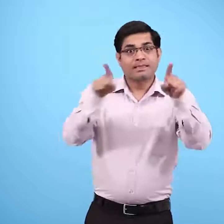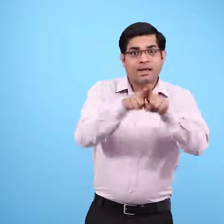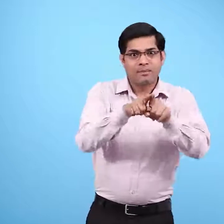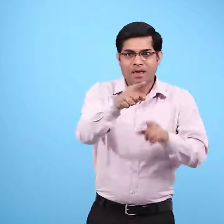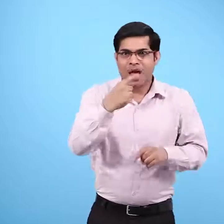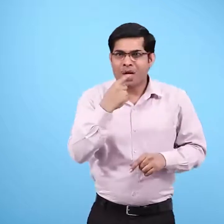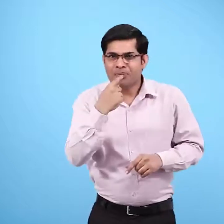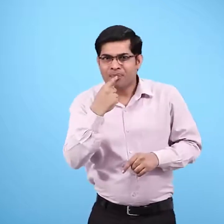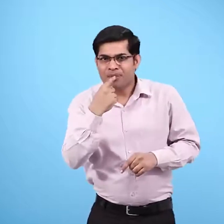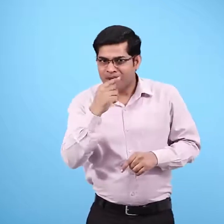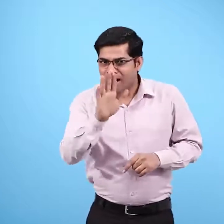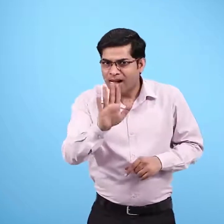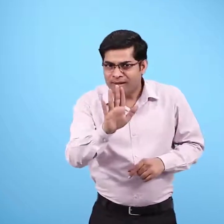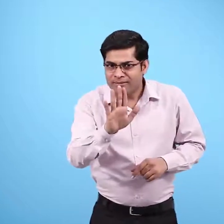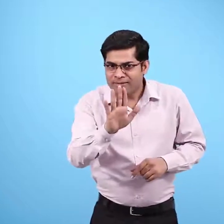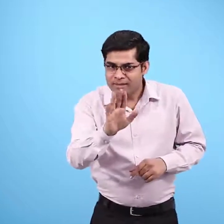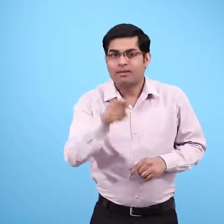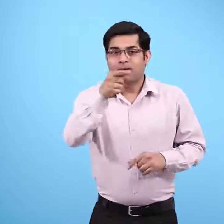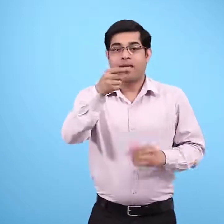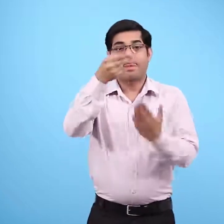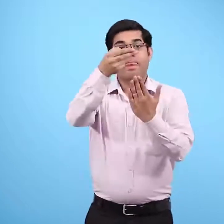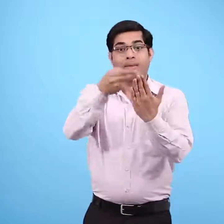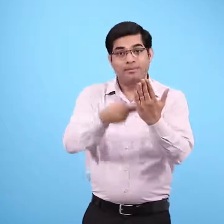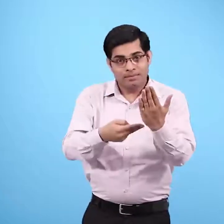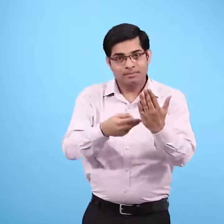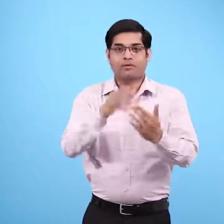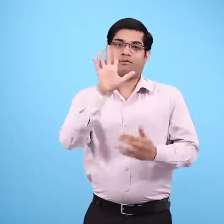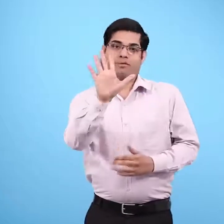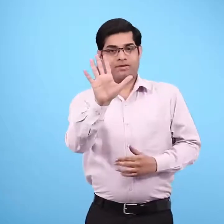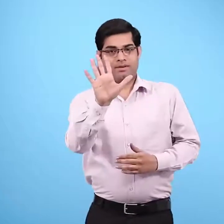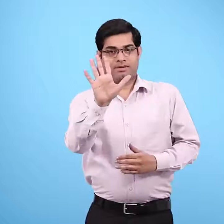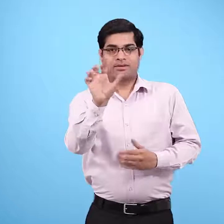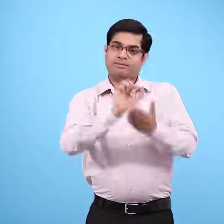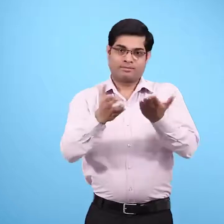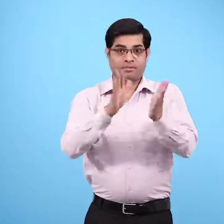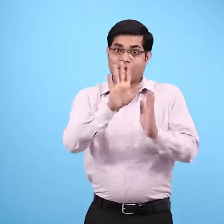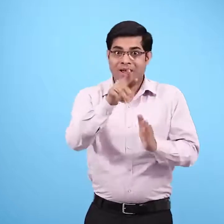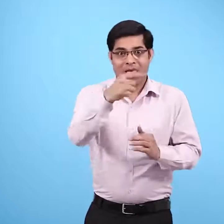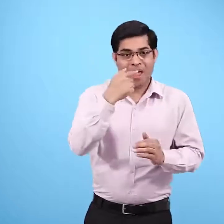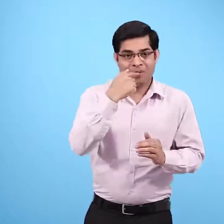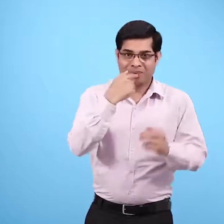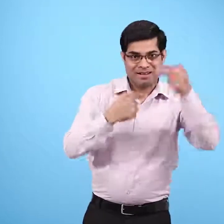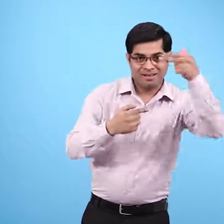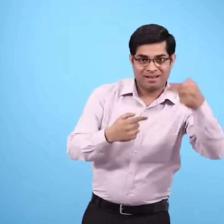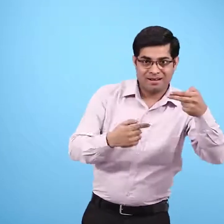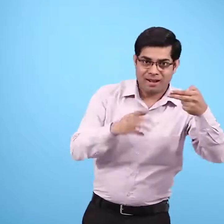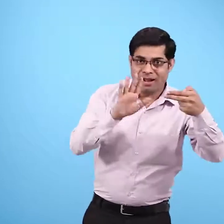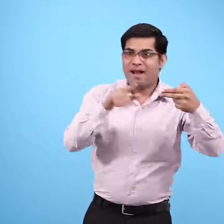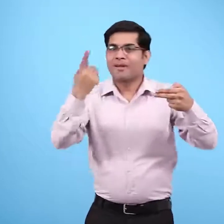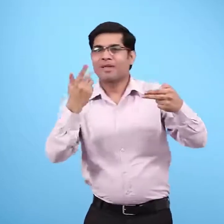तुमारे मूँ में कब-कब पानी आता है अपनी पसंद की पाँच चीजों के नाम और उनके स्वाद लिखो